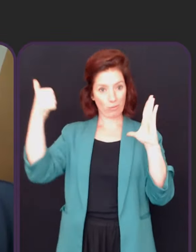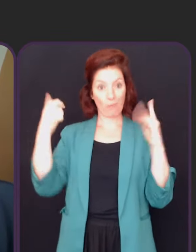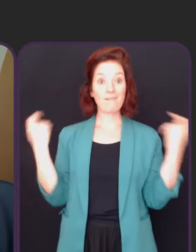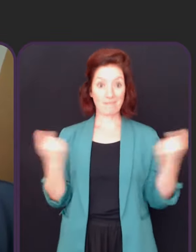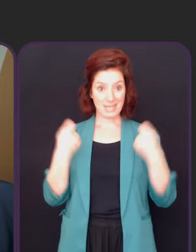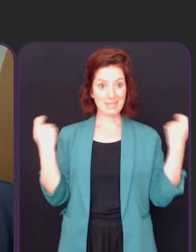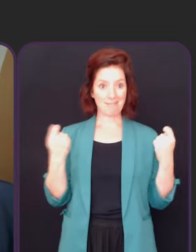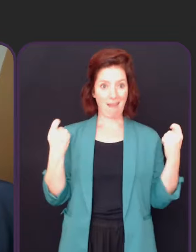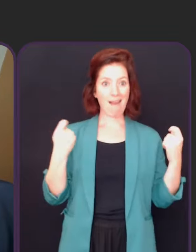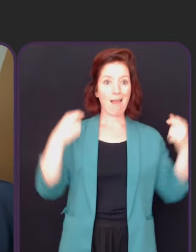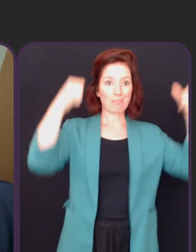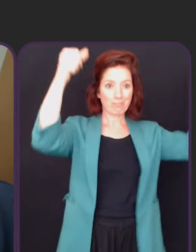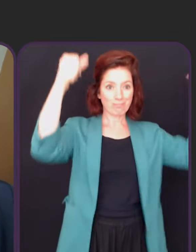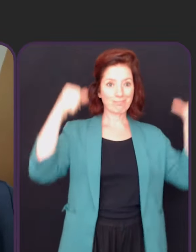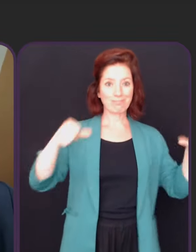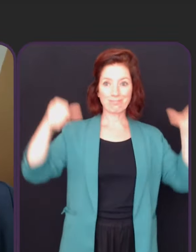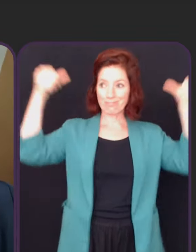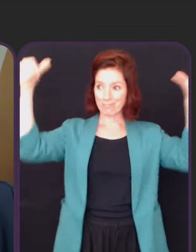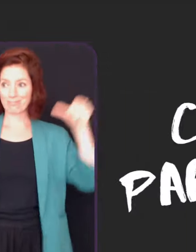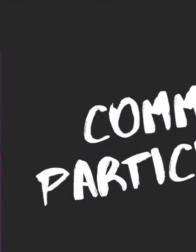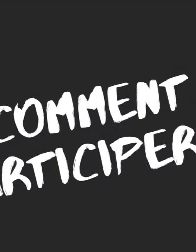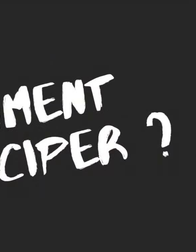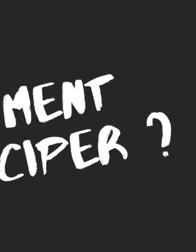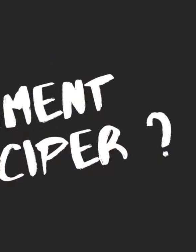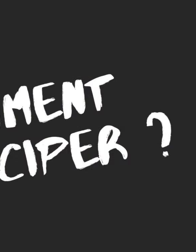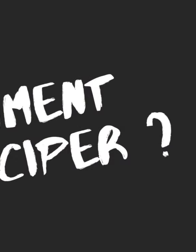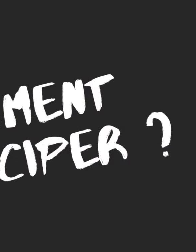sera également présentée pendant toute la durée du festival.